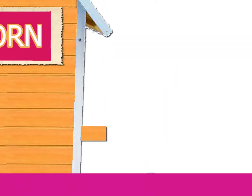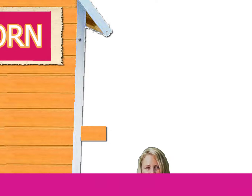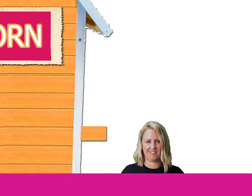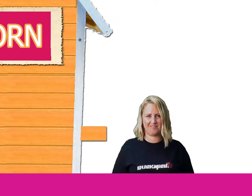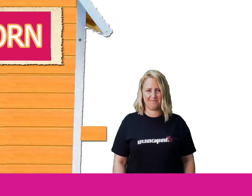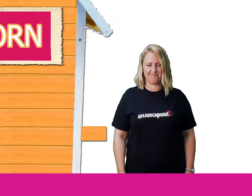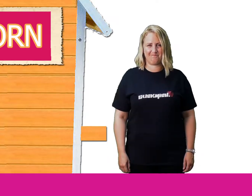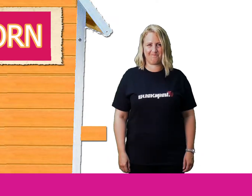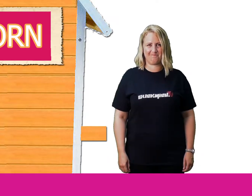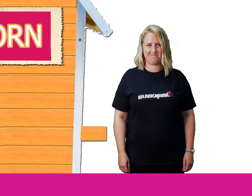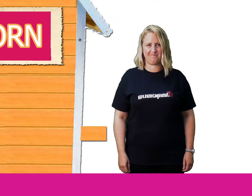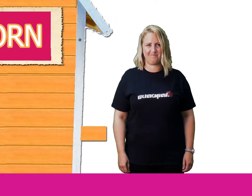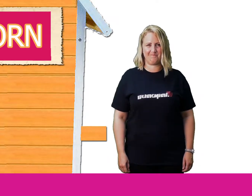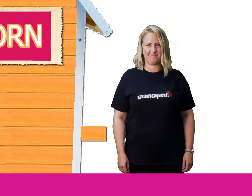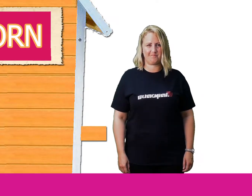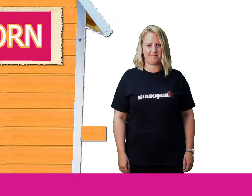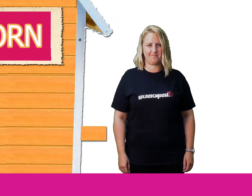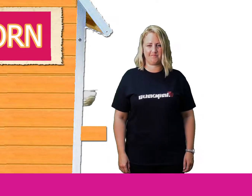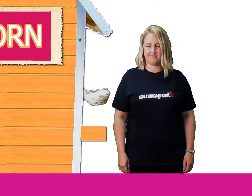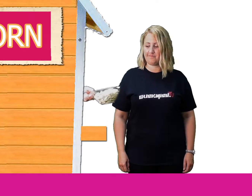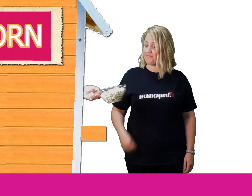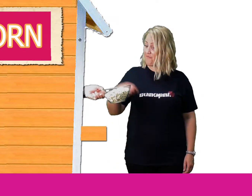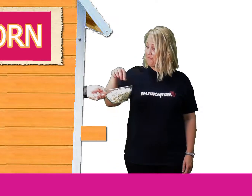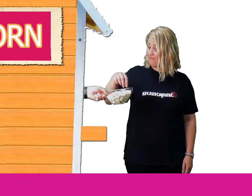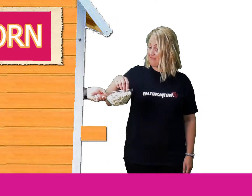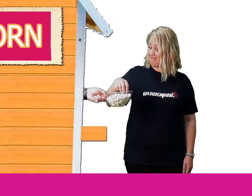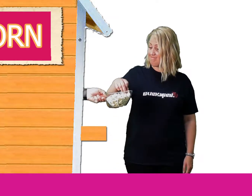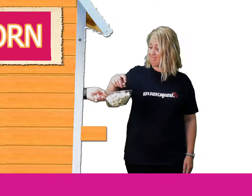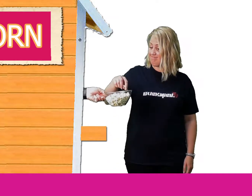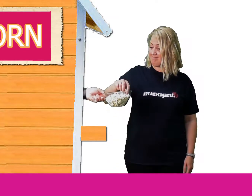Schuss. Schuss. Schuss. Schuss.